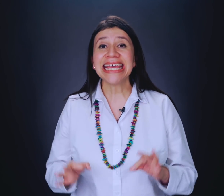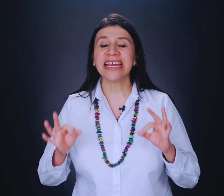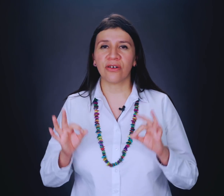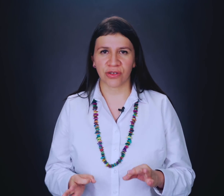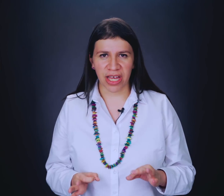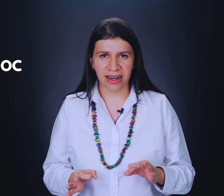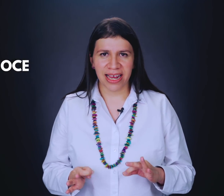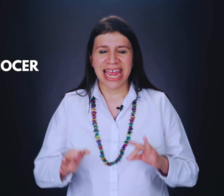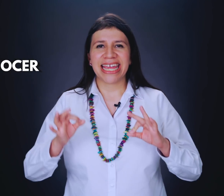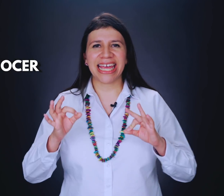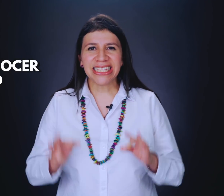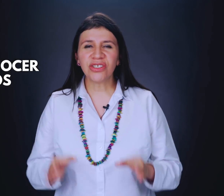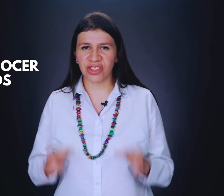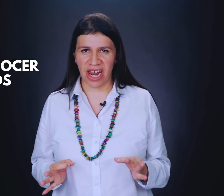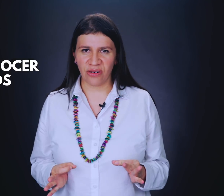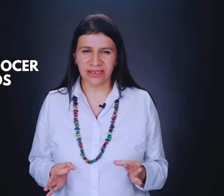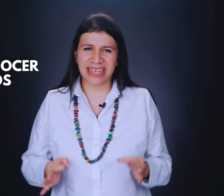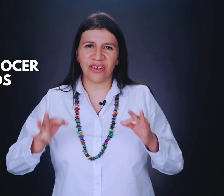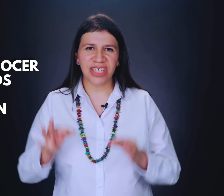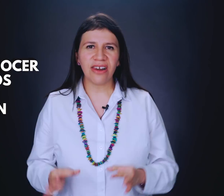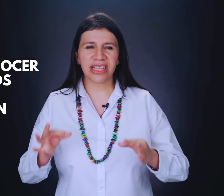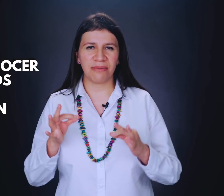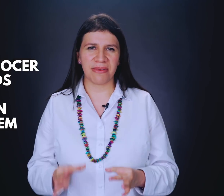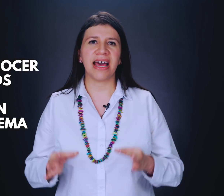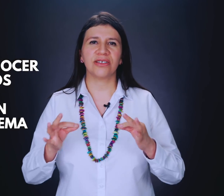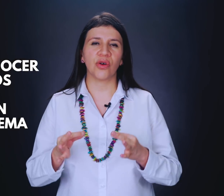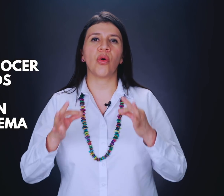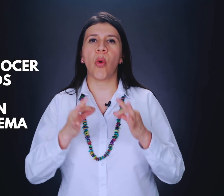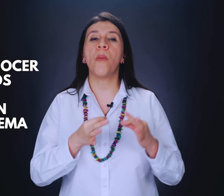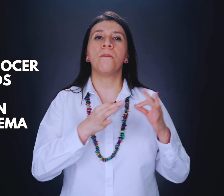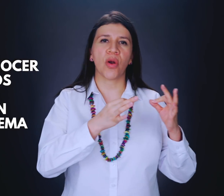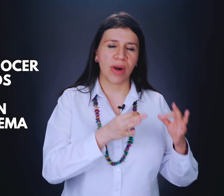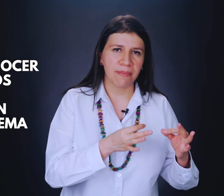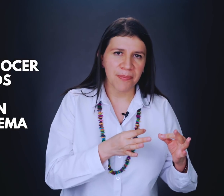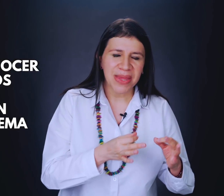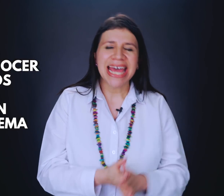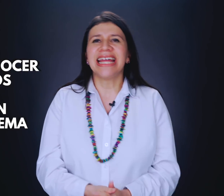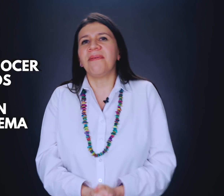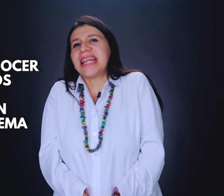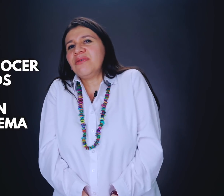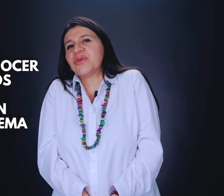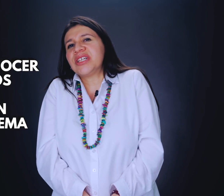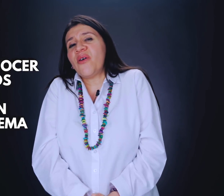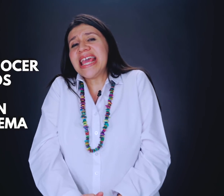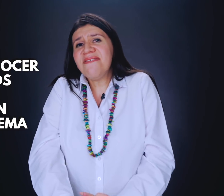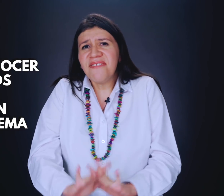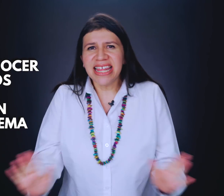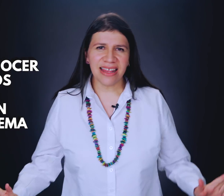que reconocer que estos celos, que los celos en mi vida son un problema. De verdad lo he escuchado infinidad